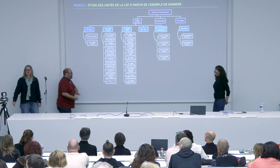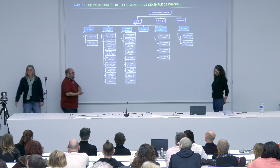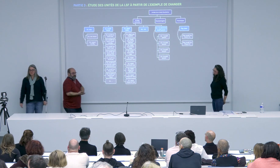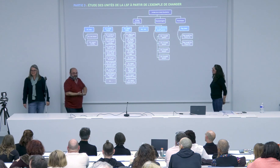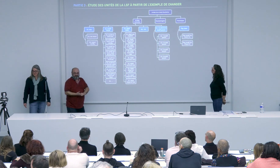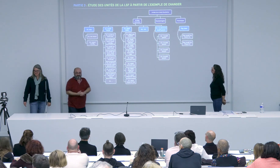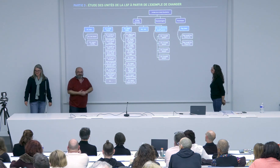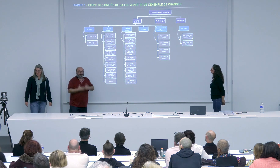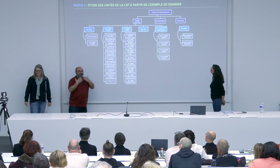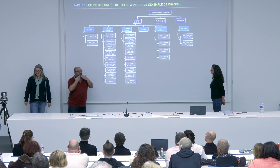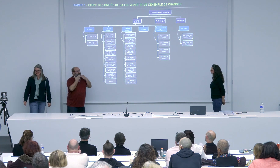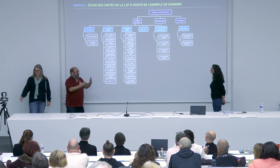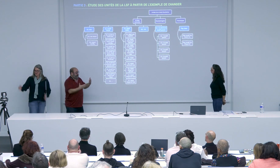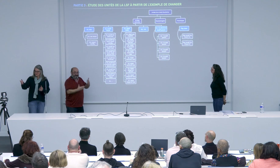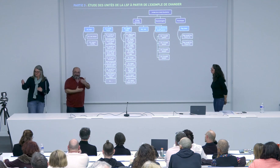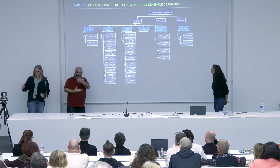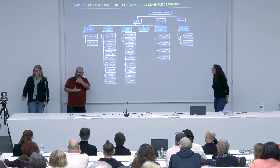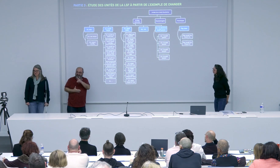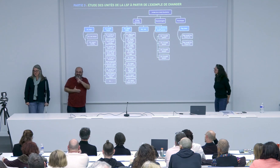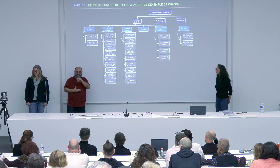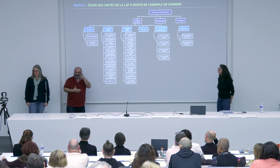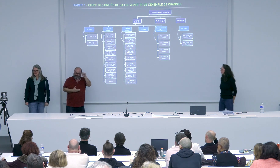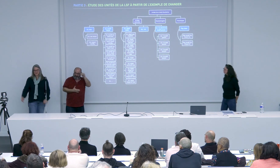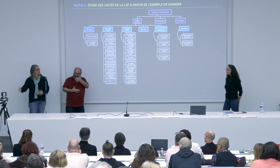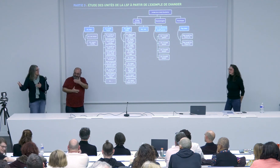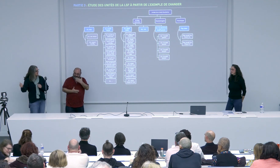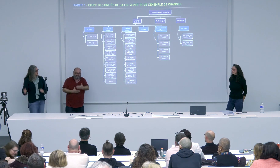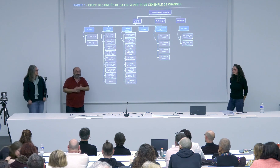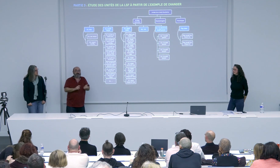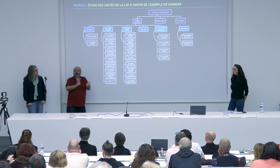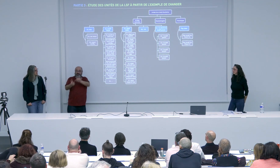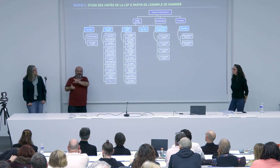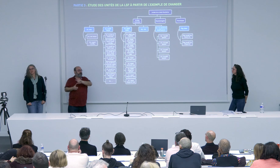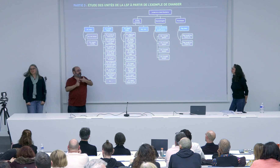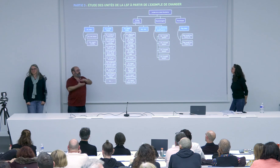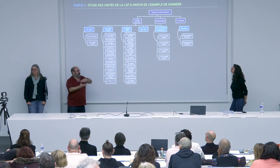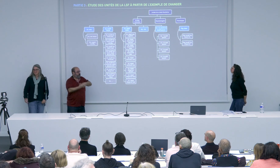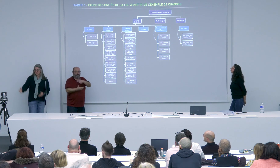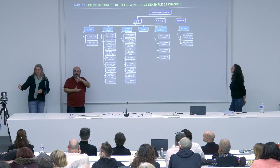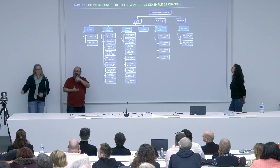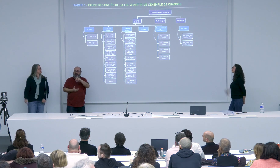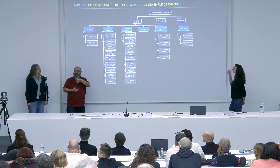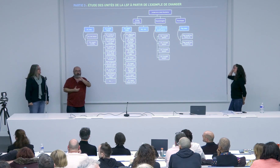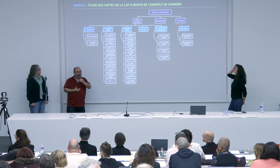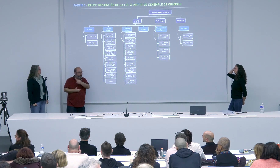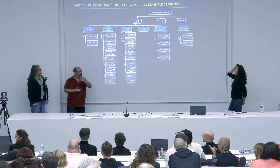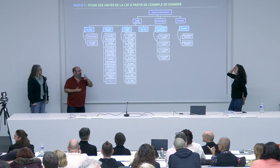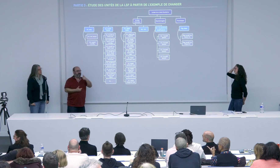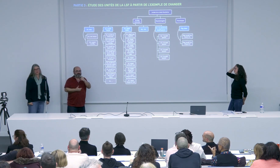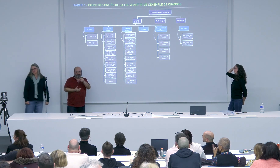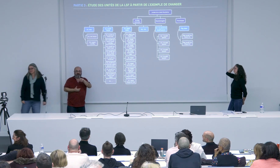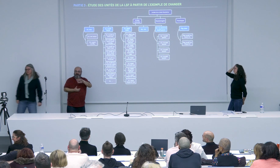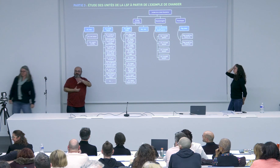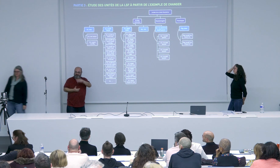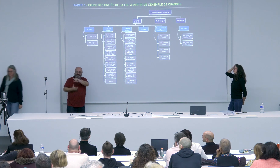merci Victoria nous avons maintenant le rapporteur Carlo Gioci qui va poser les questions